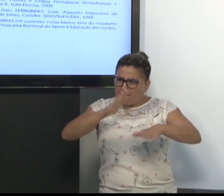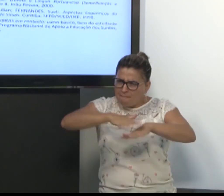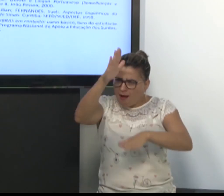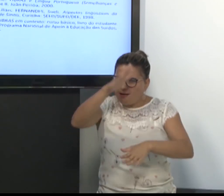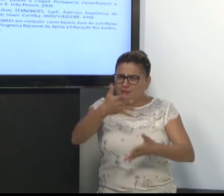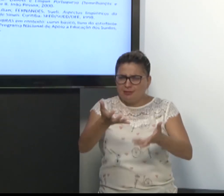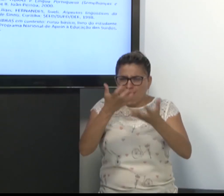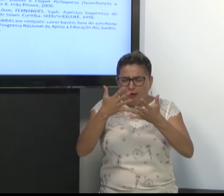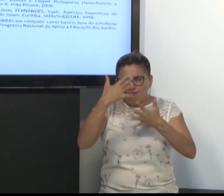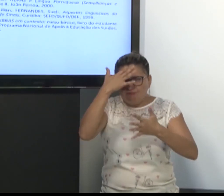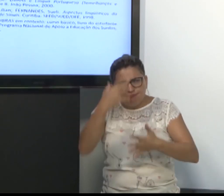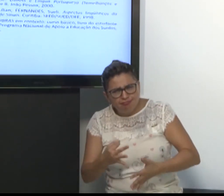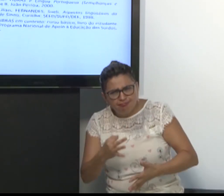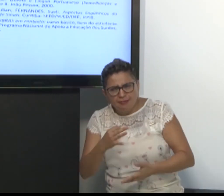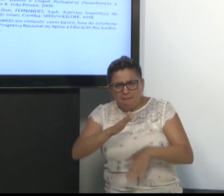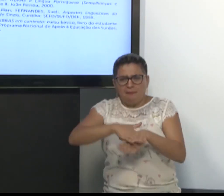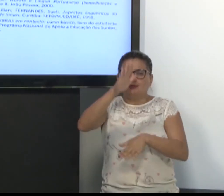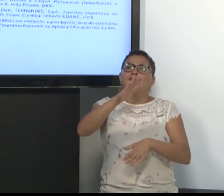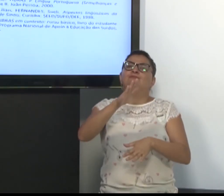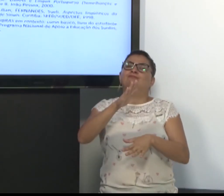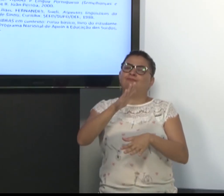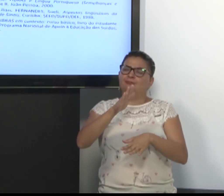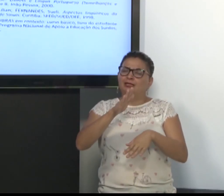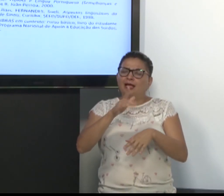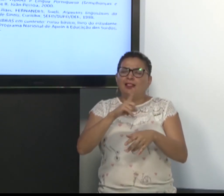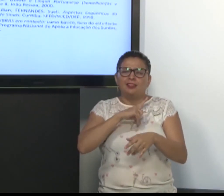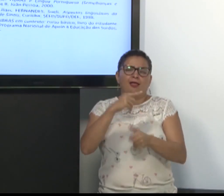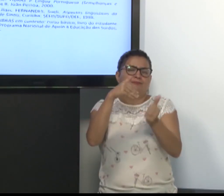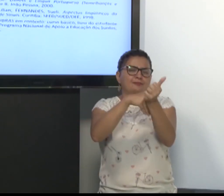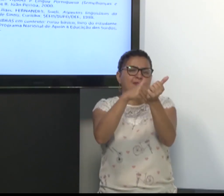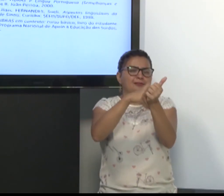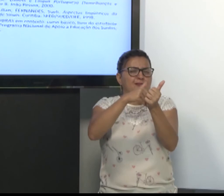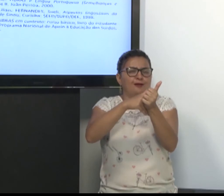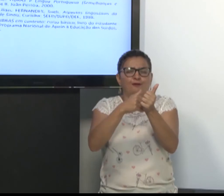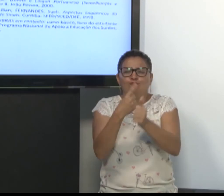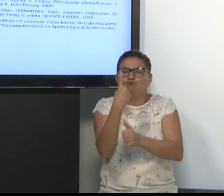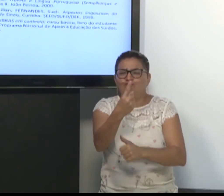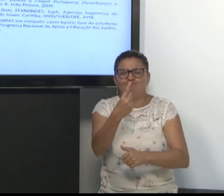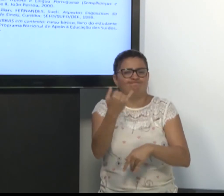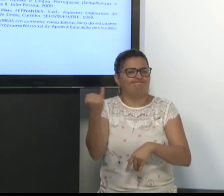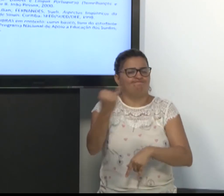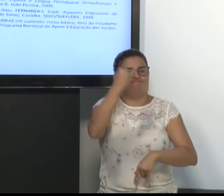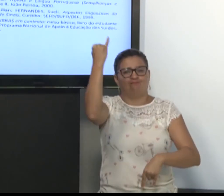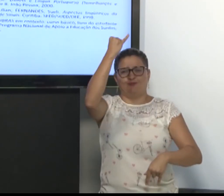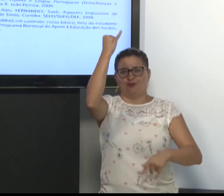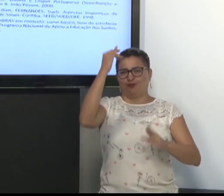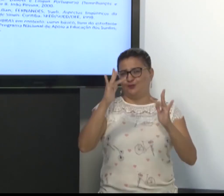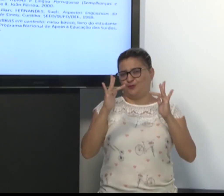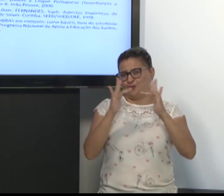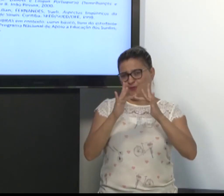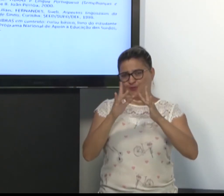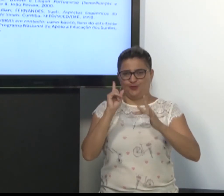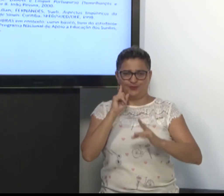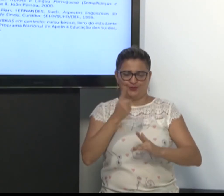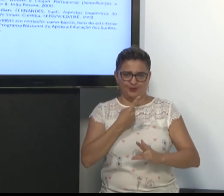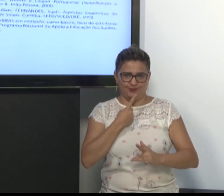compreendam, aprendam mais. Só tem um segredo. Que é o mais importante, que é o contato com os surdos. Então,